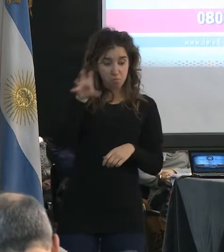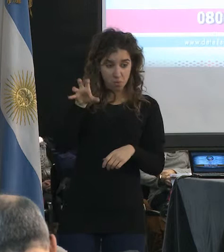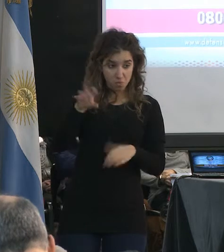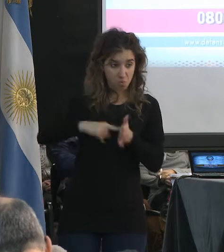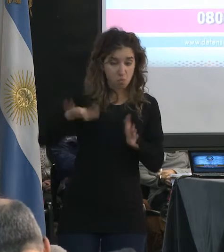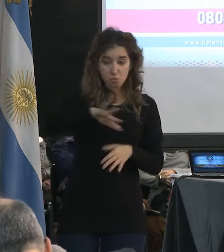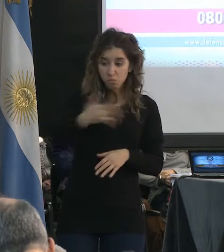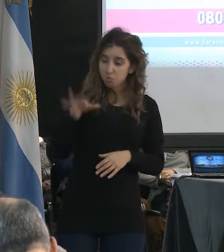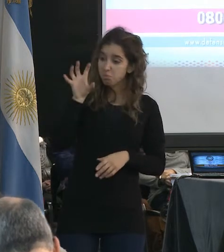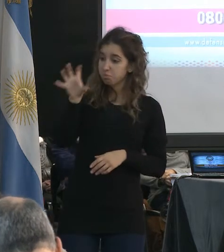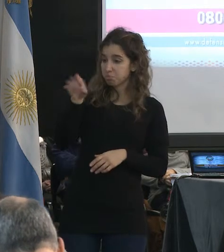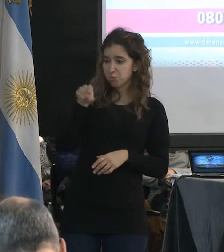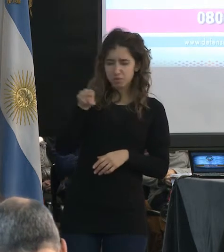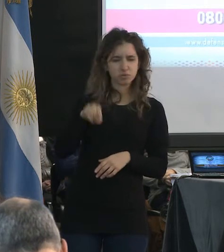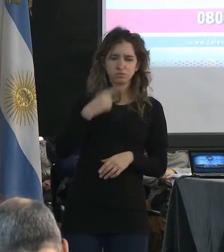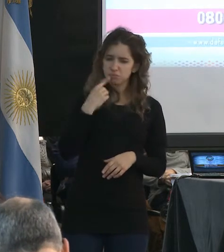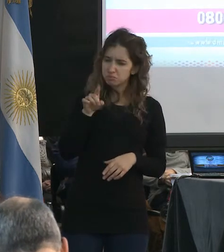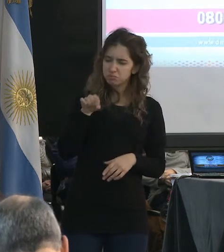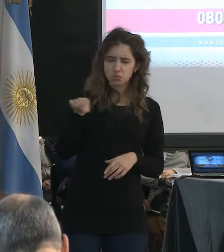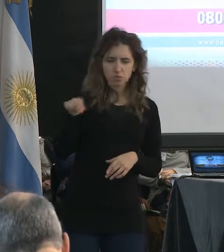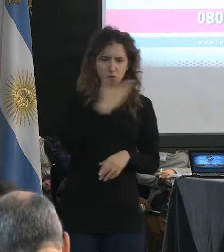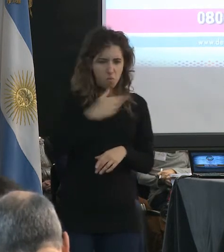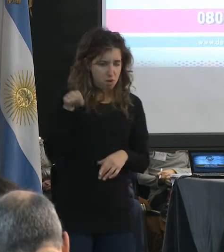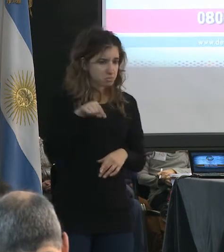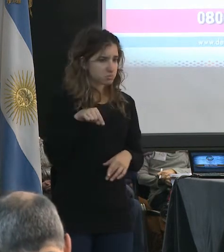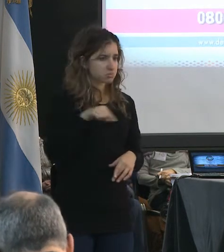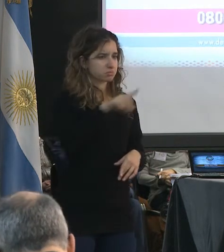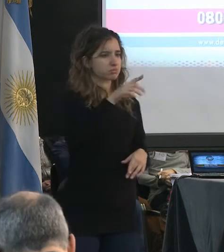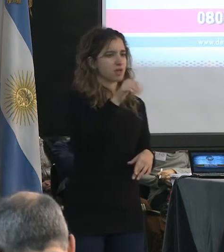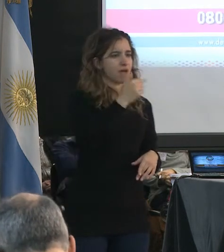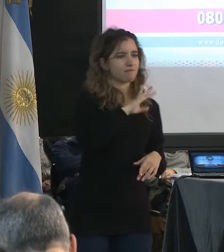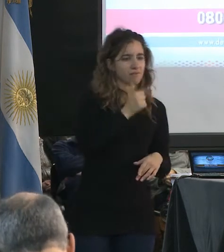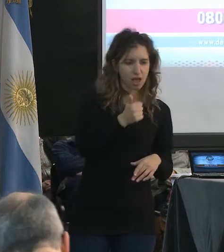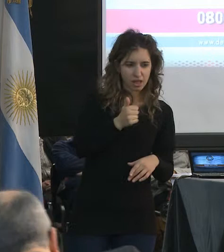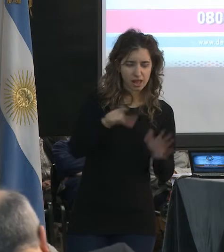por más que nosotros estamos en regla, con expediente y el ASCA no nos da la licencia,